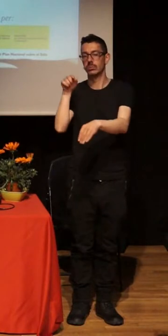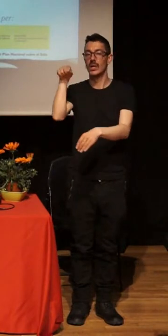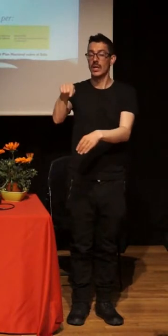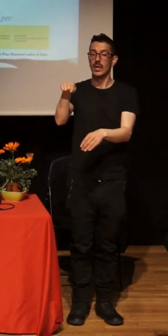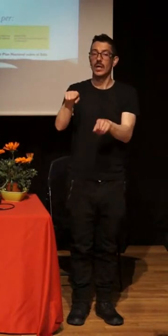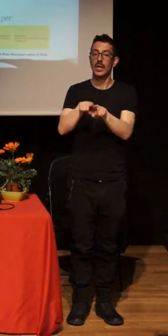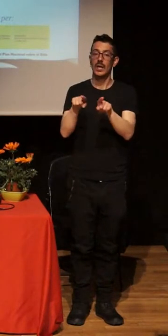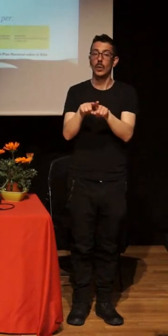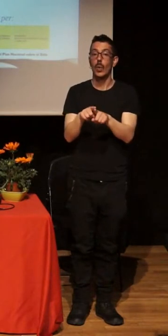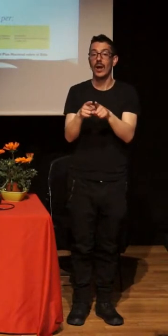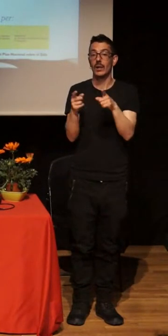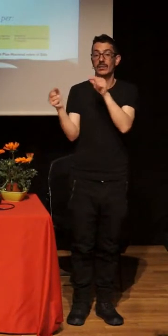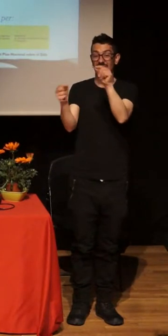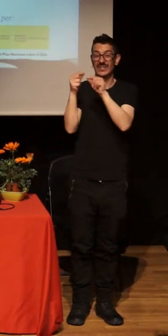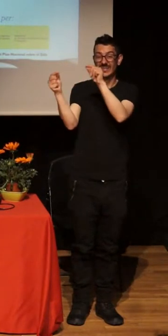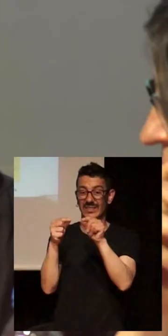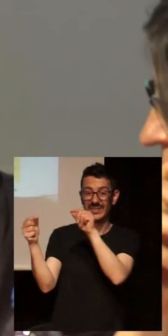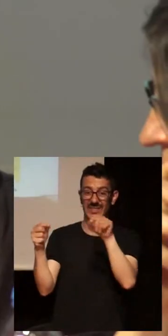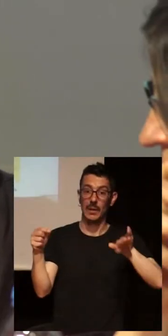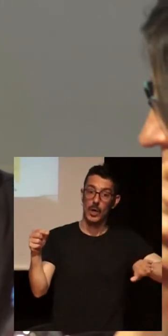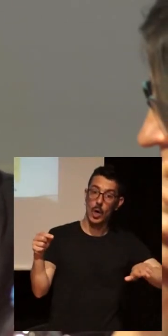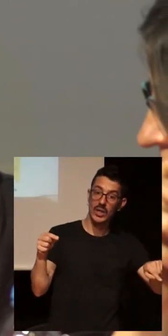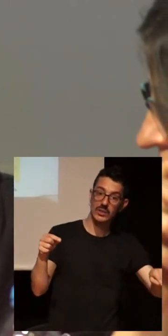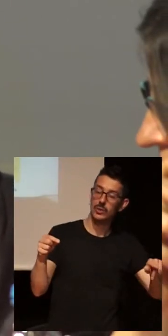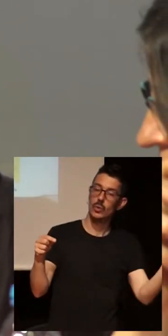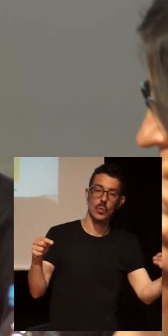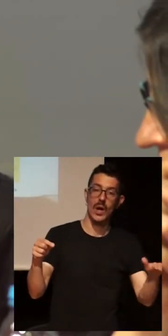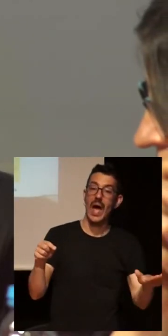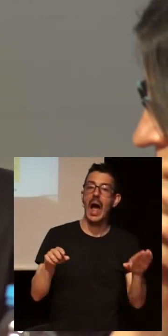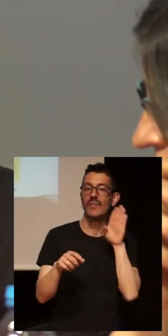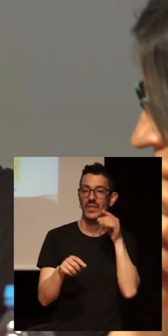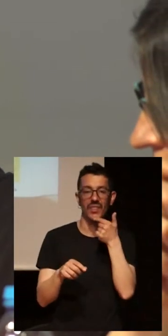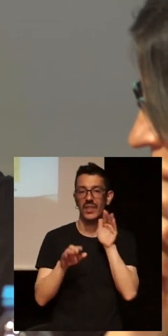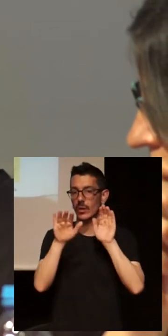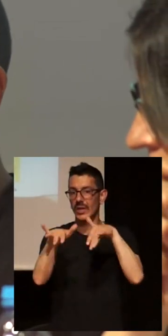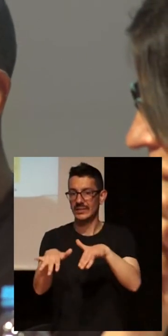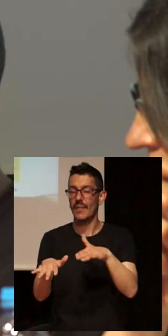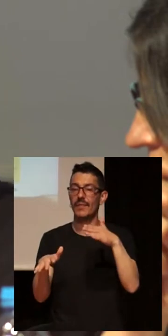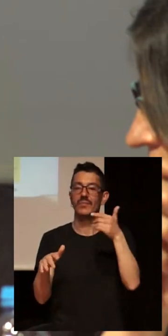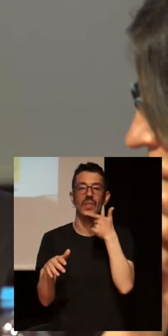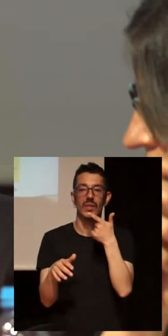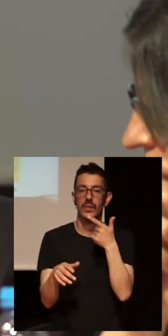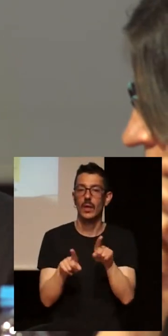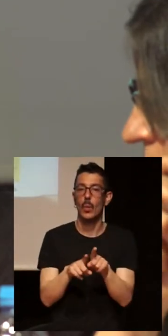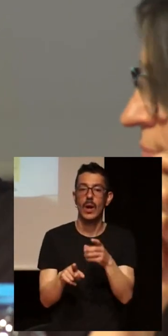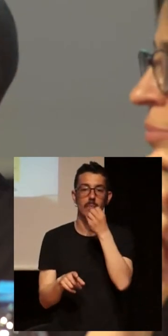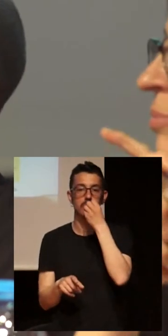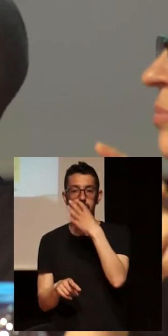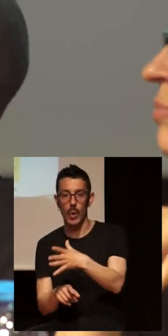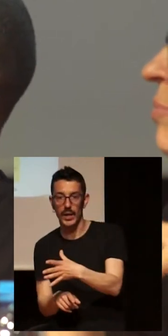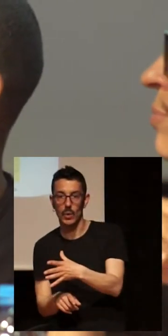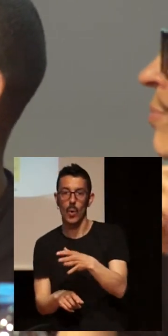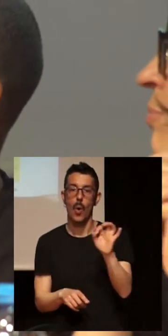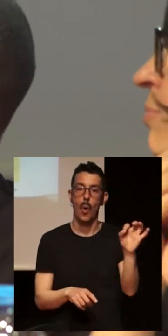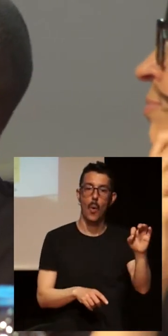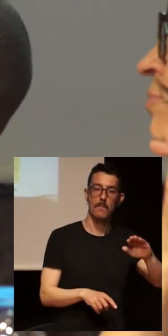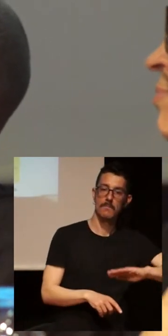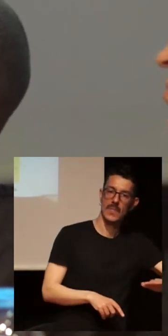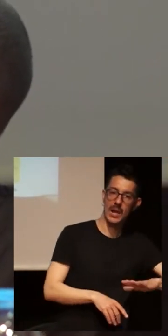Y voy a las reflexiones, os decía lo de la cascada, aparece este concepto de buen-mal paciente relacionado con las personas con VIH,